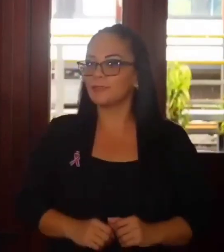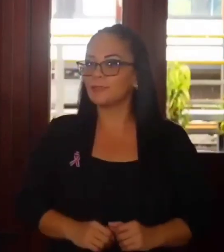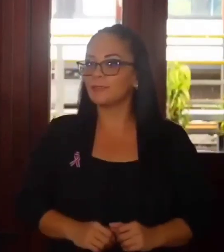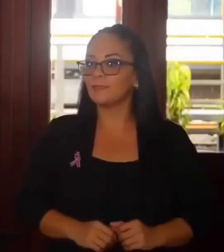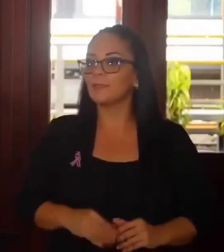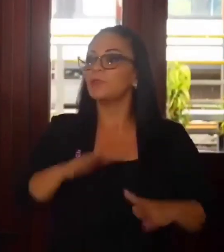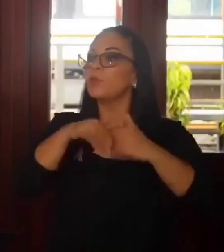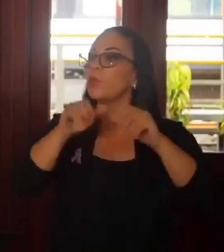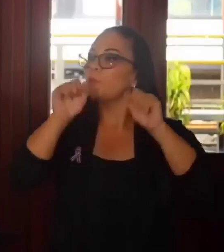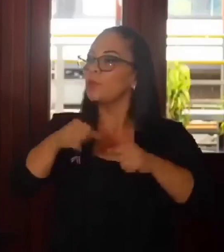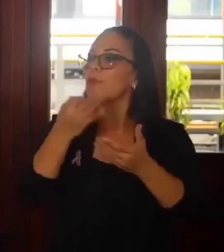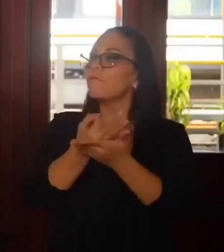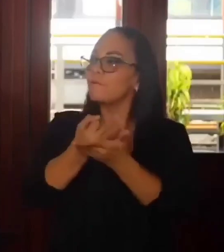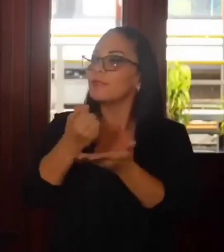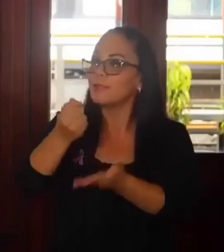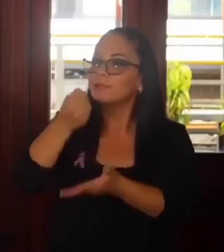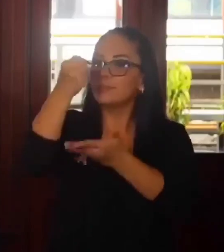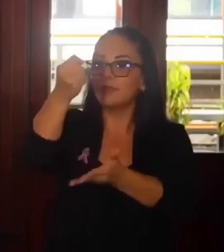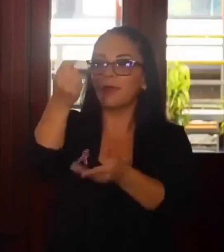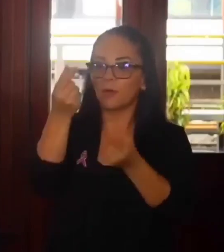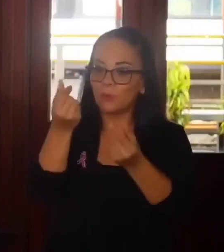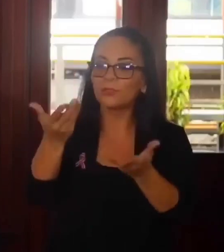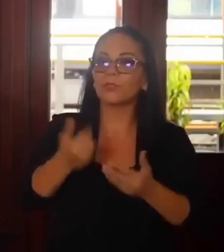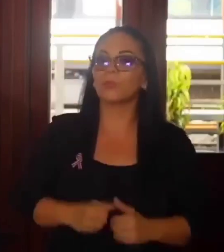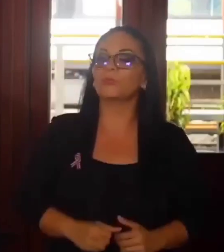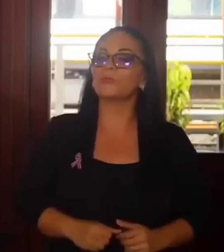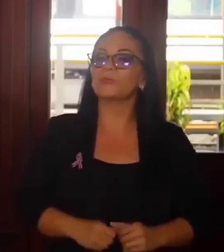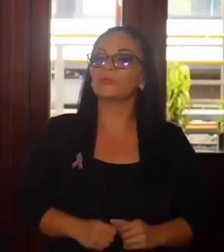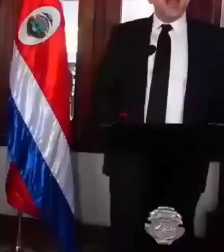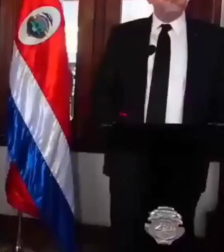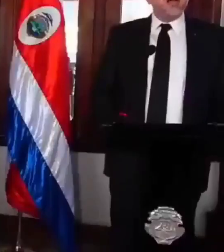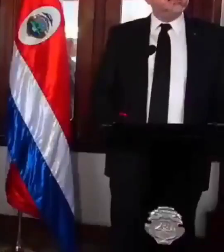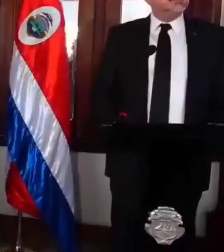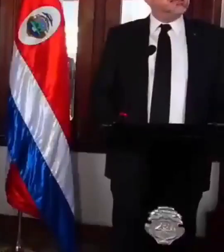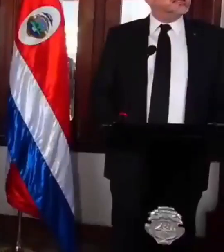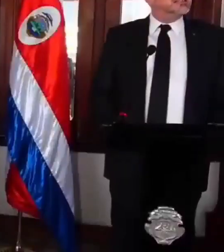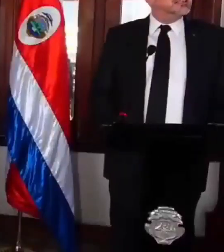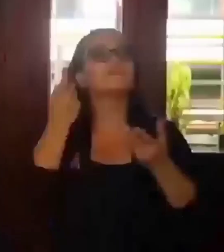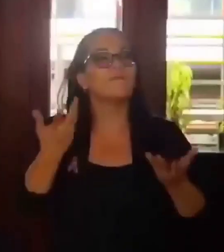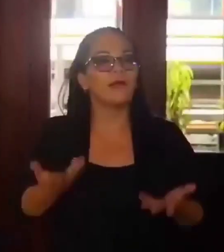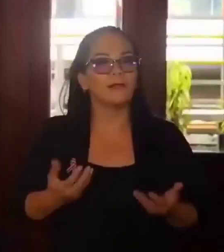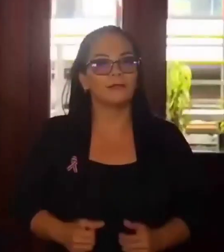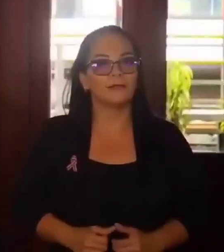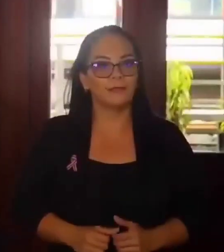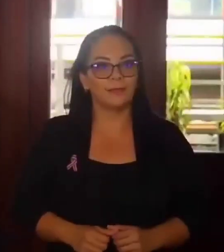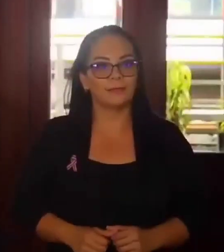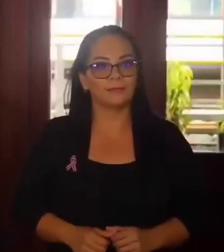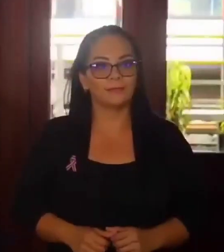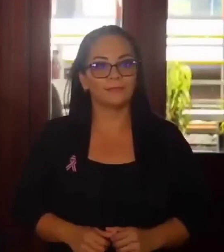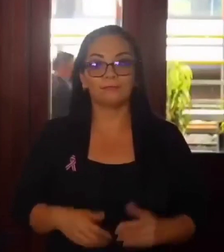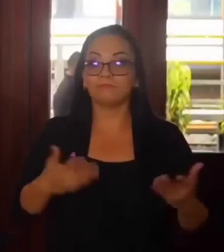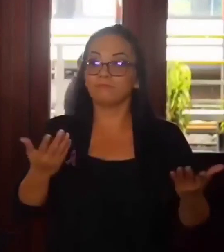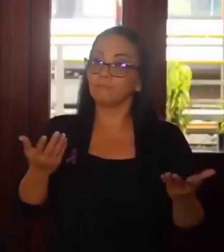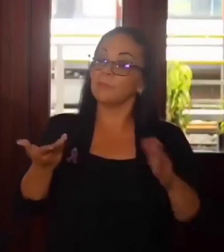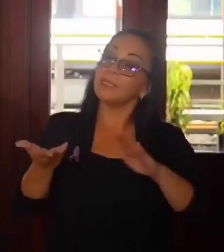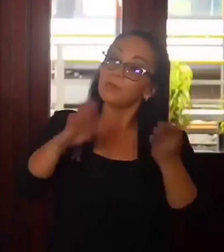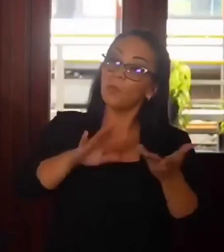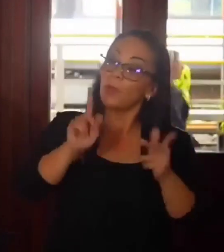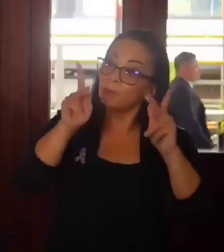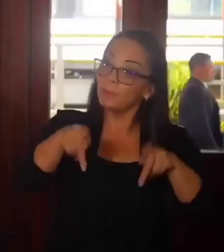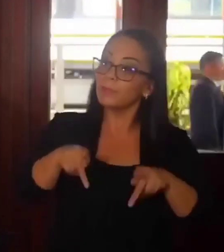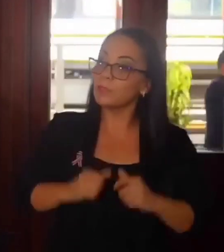podrían financiar con esos recursos. ¿Qué hará falta? Que se muera alguien